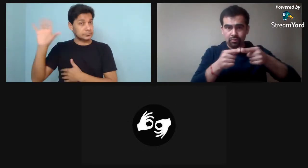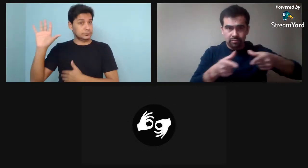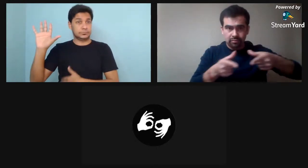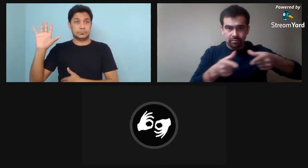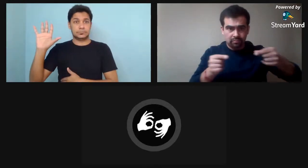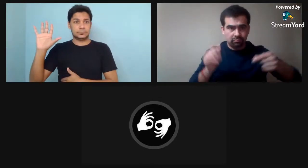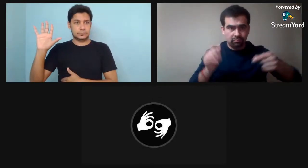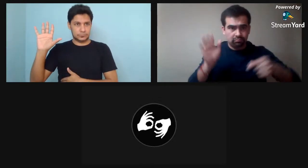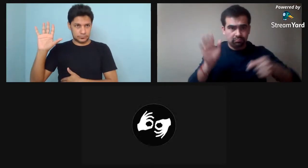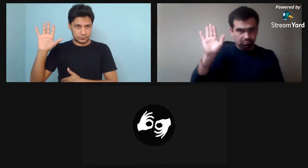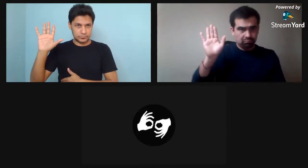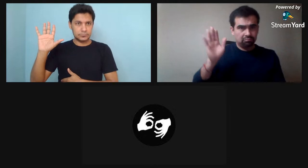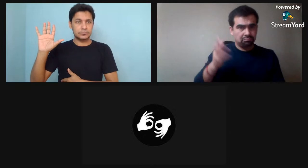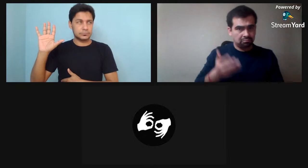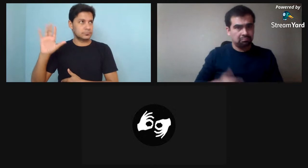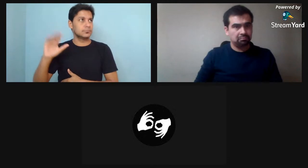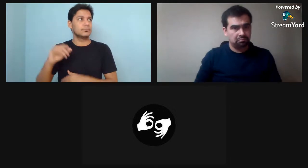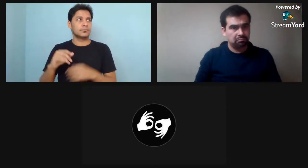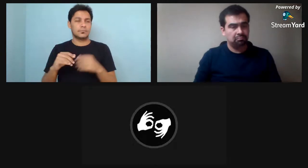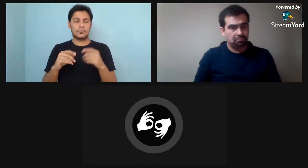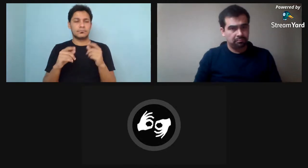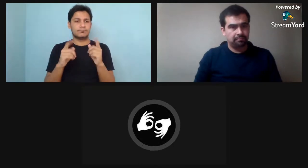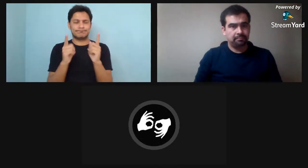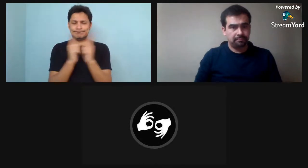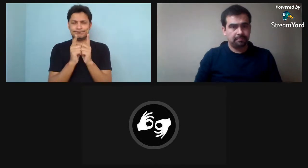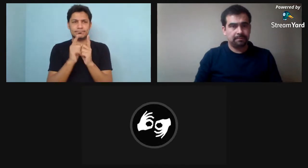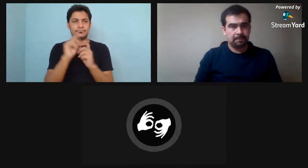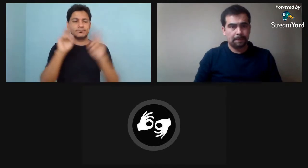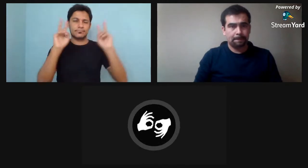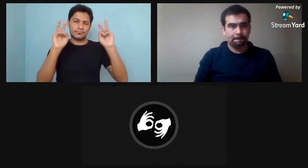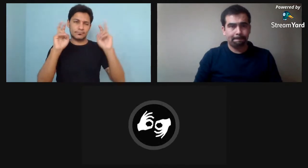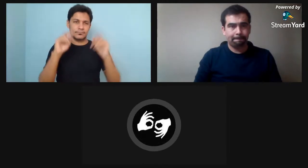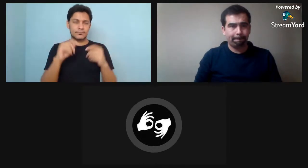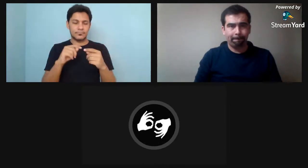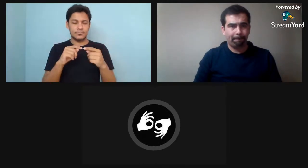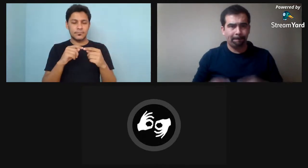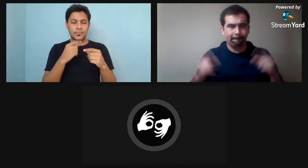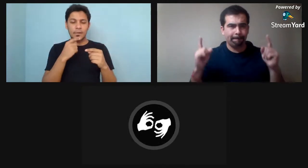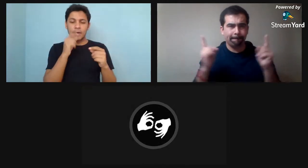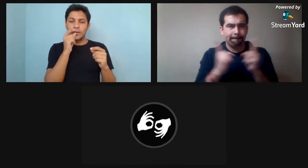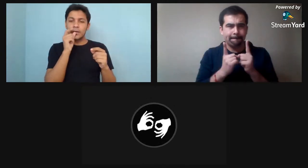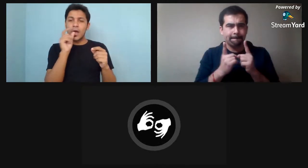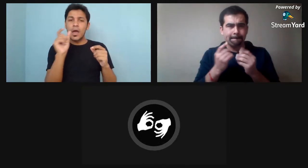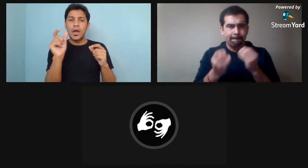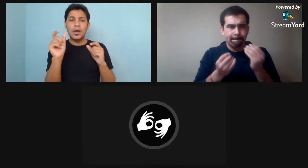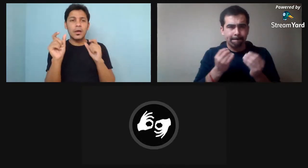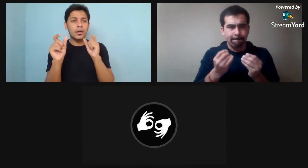Sí. Tiene, claro, tres versos y es un poema de japonés.